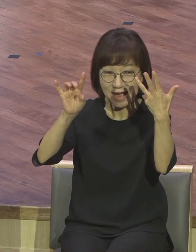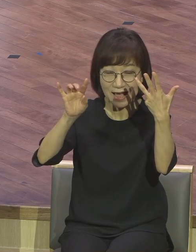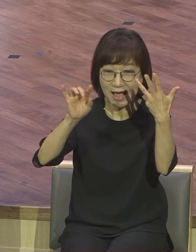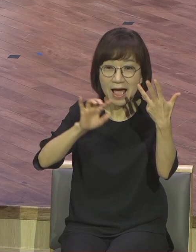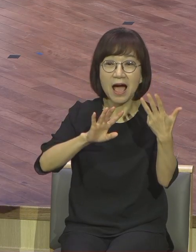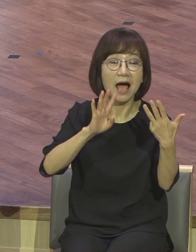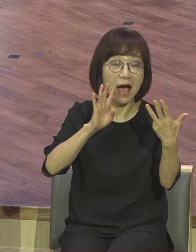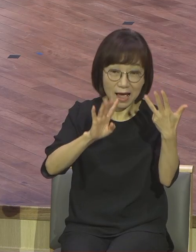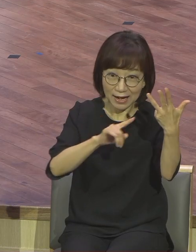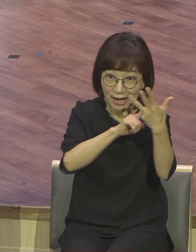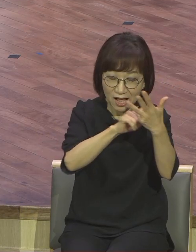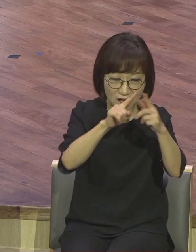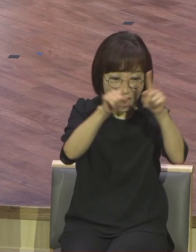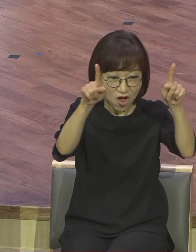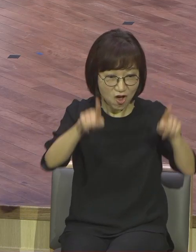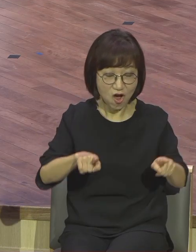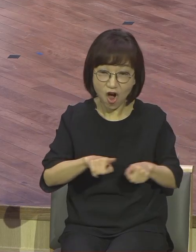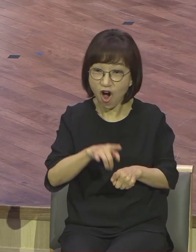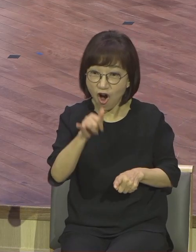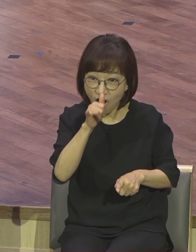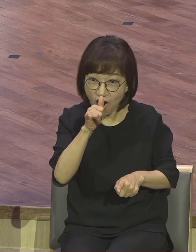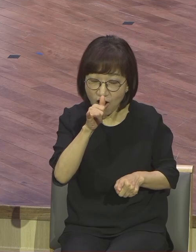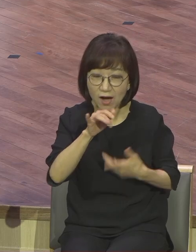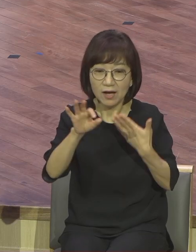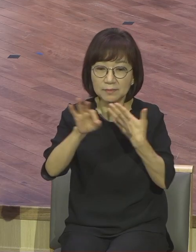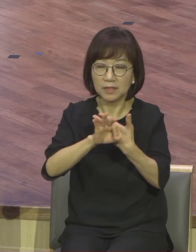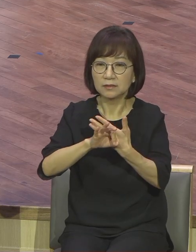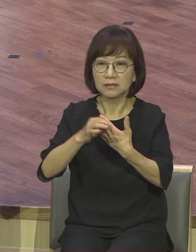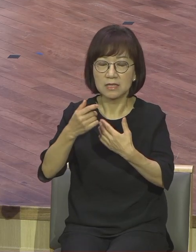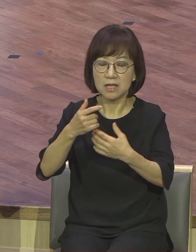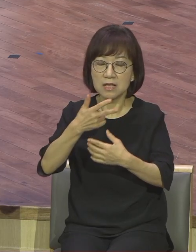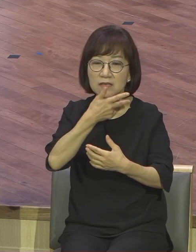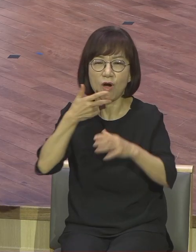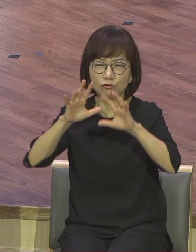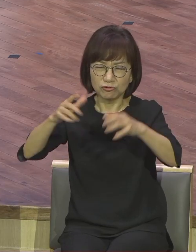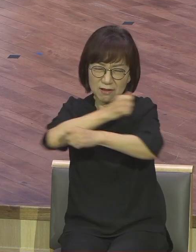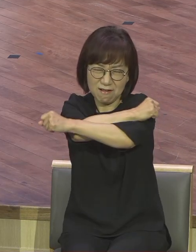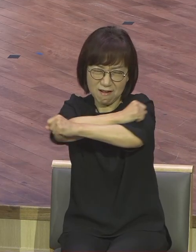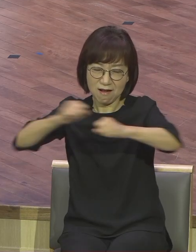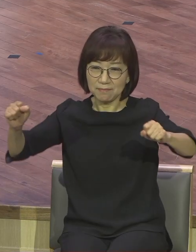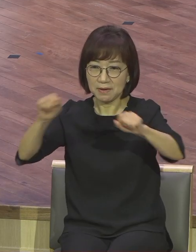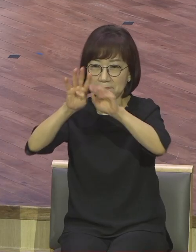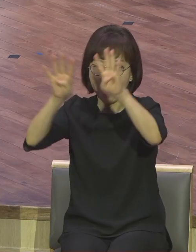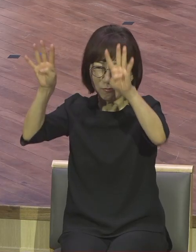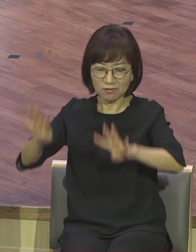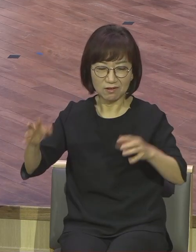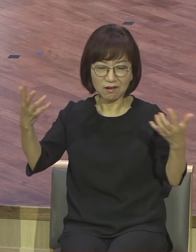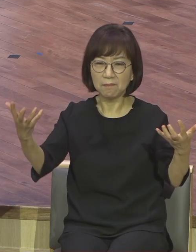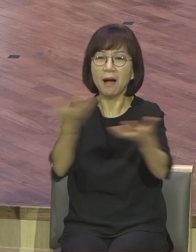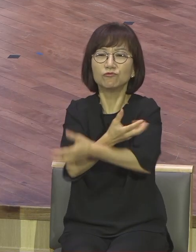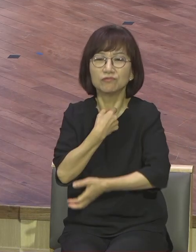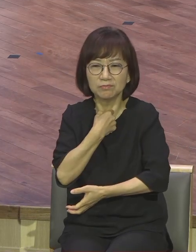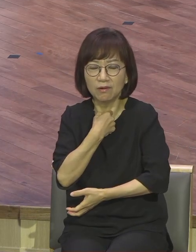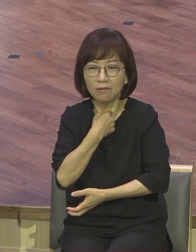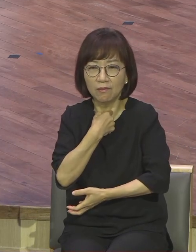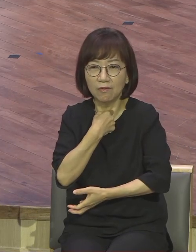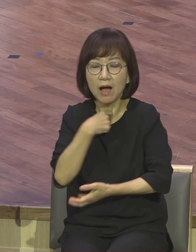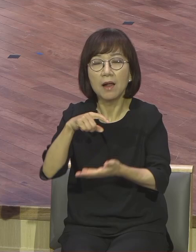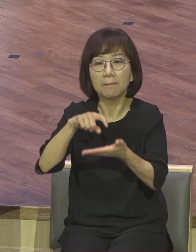바꾸겠다 할 정도로 그렇게 중요한 것이 로마서 8장인데 로마서 8장 시작이 어떻게 됩니까? 로마서